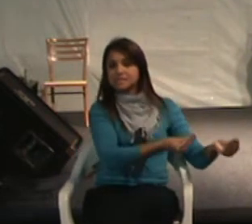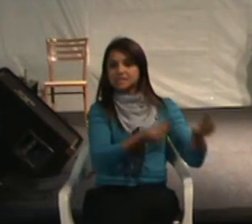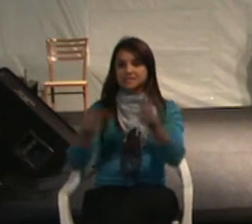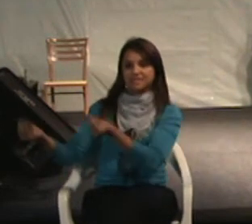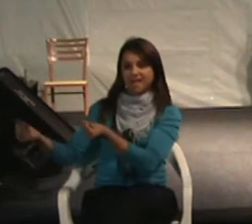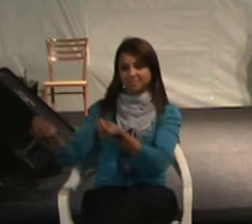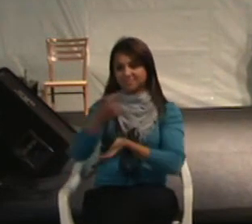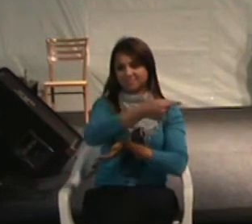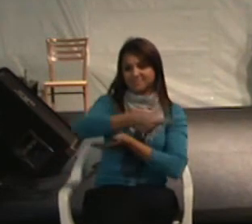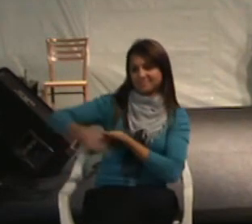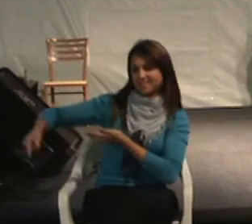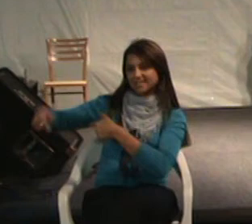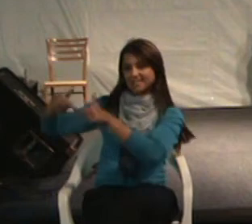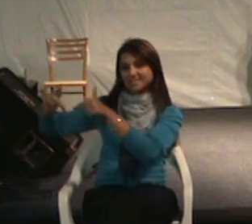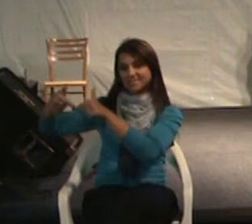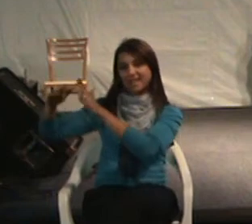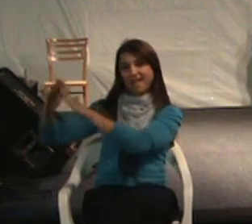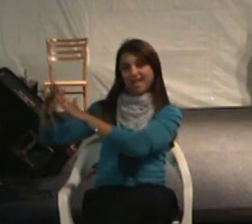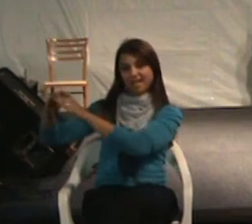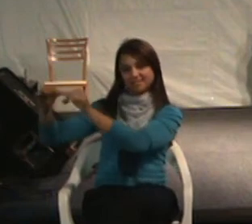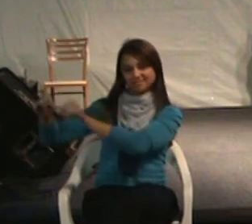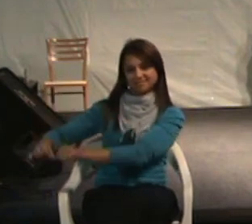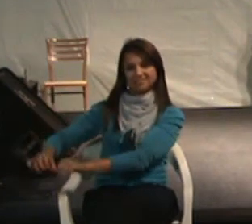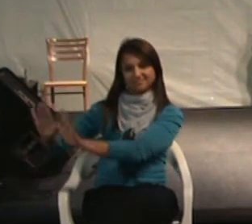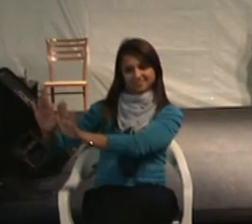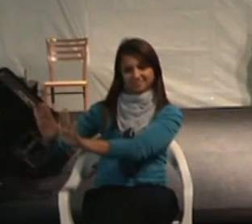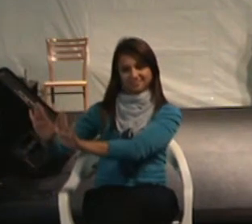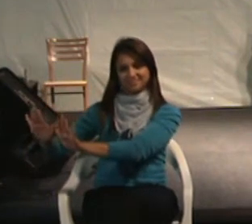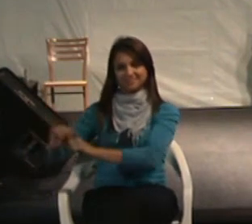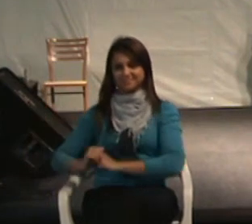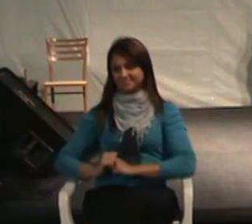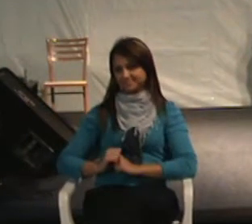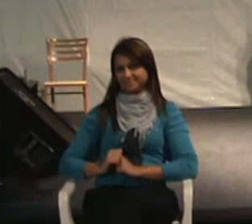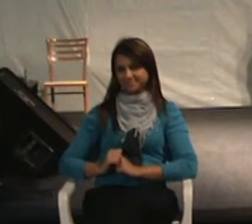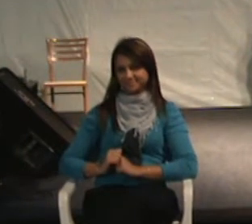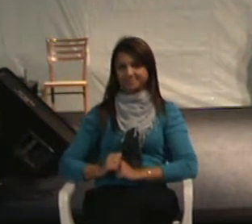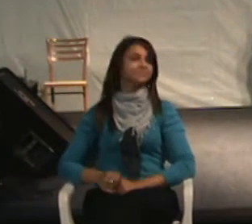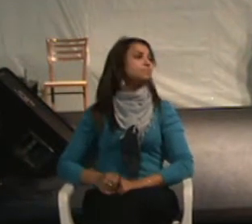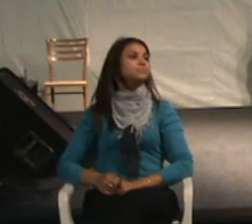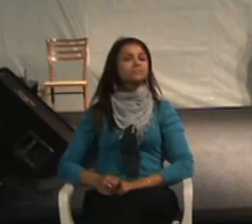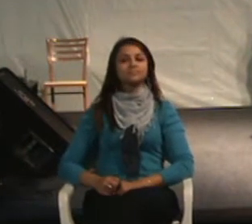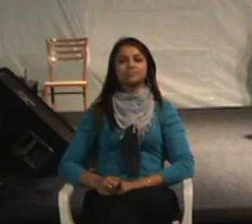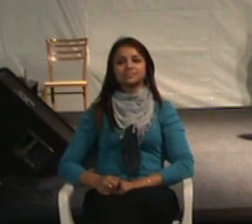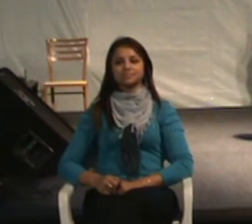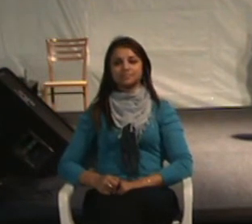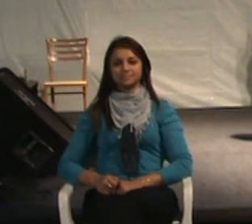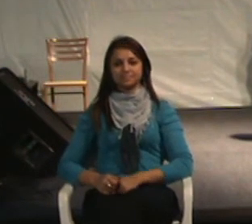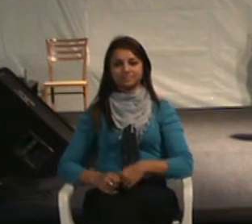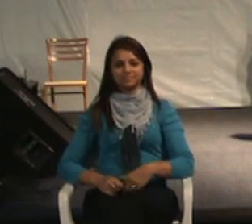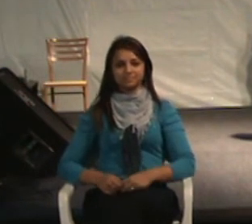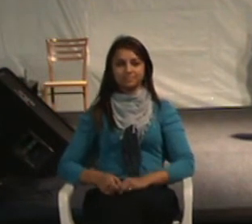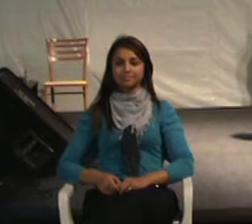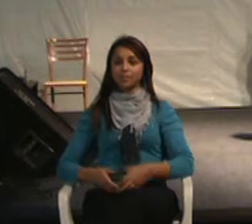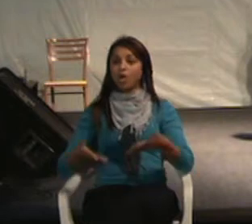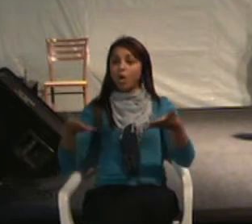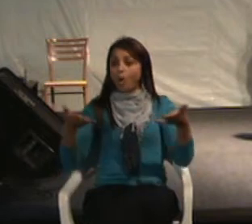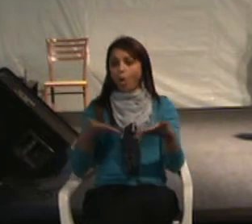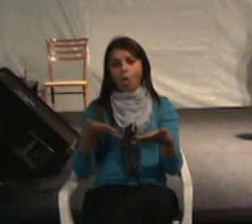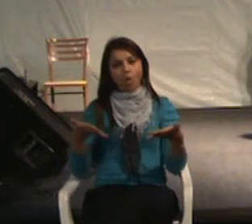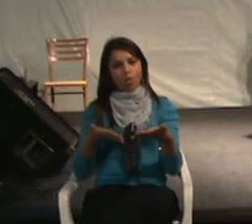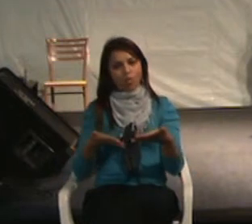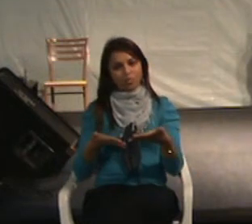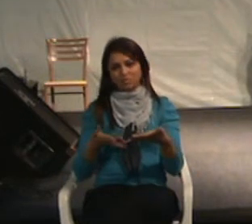trabalhos para serem realizados na casa da pessoa. Hoje